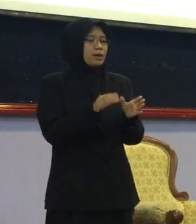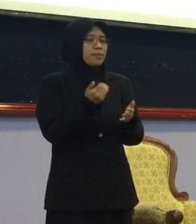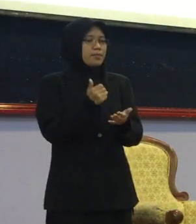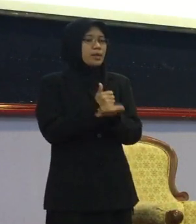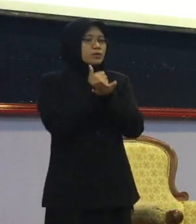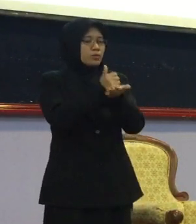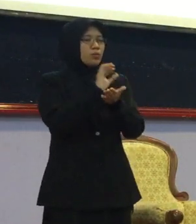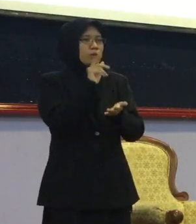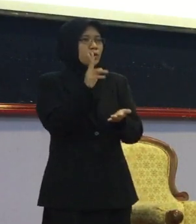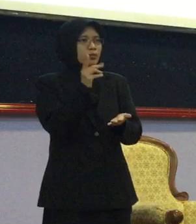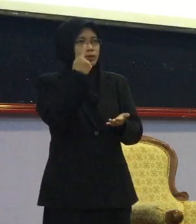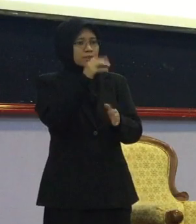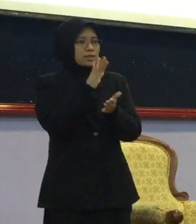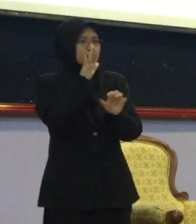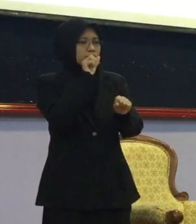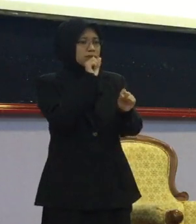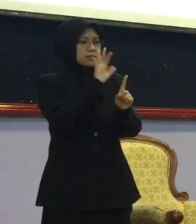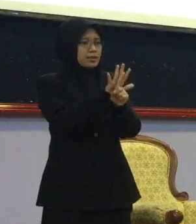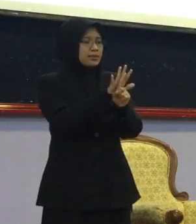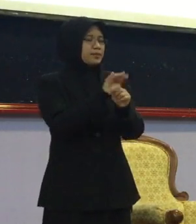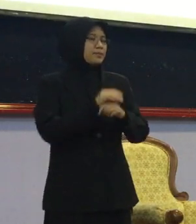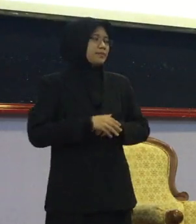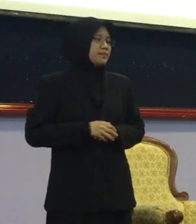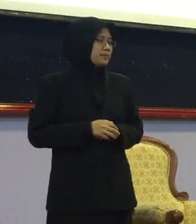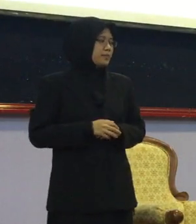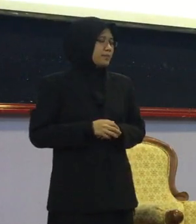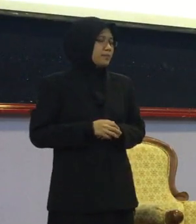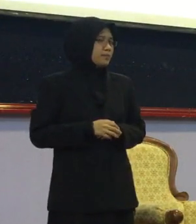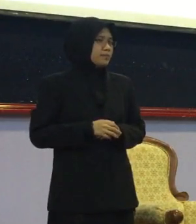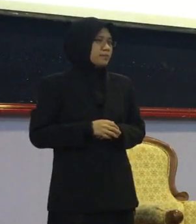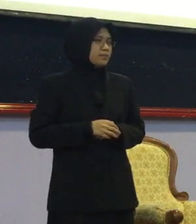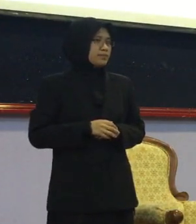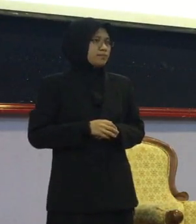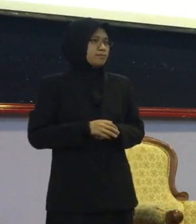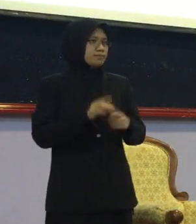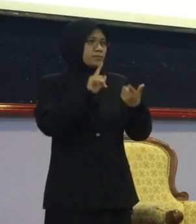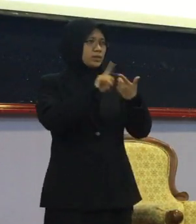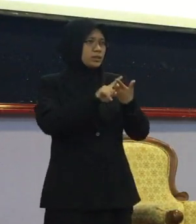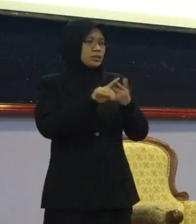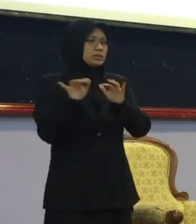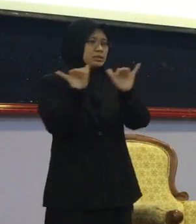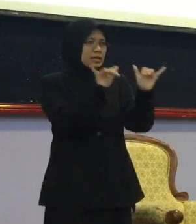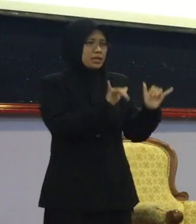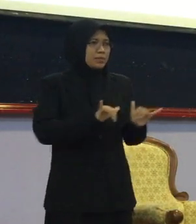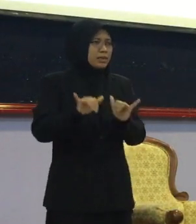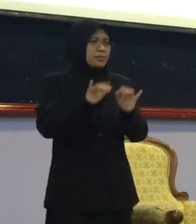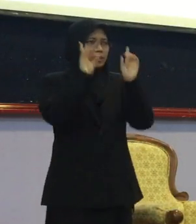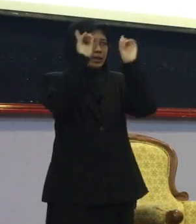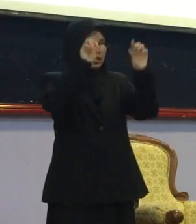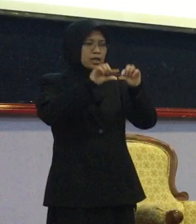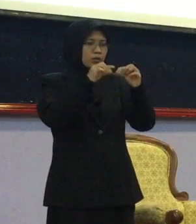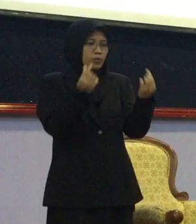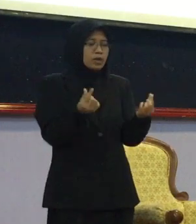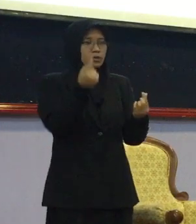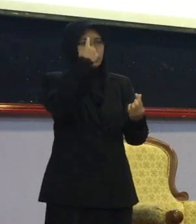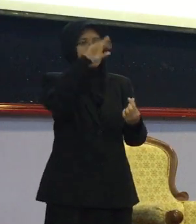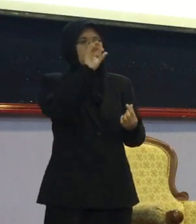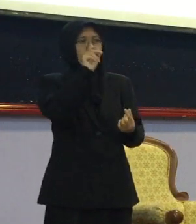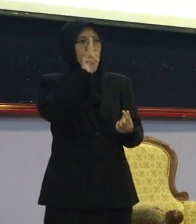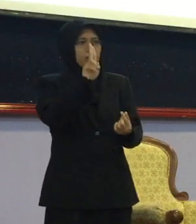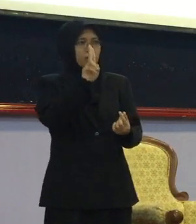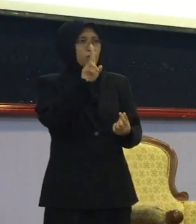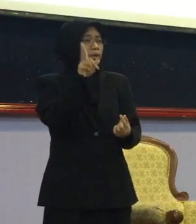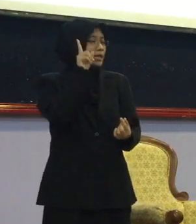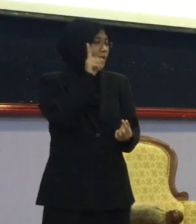di segi dasar Dan perlaksanaan lah Punya isu kan Kemudian penyeragaman Perlaksanaan pendidikan Al-Quran Ini pun untuk orang Kutama